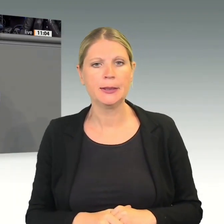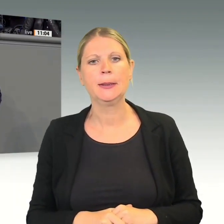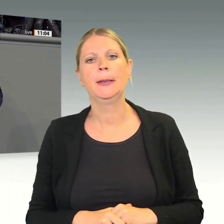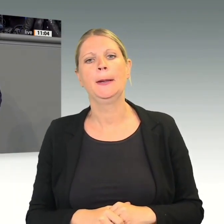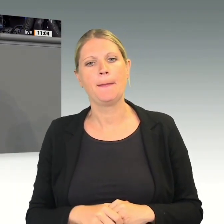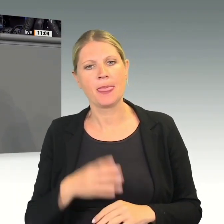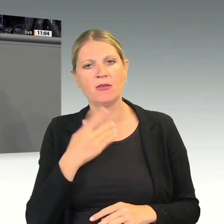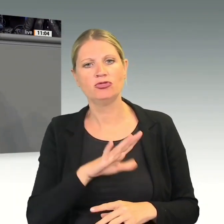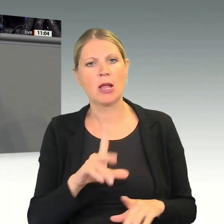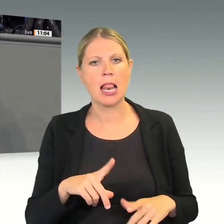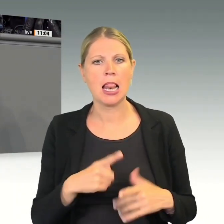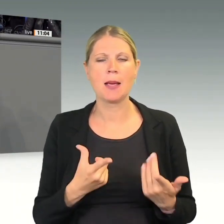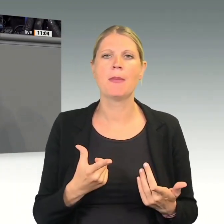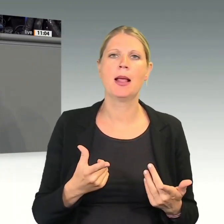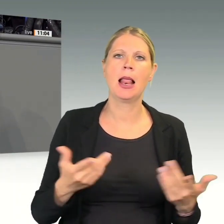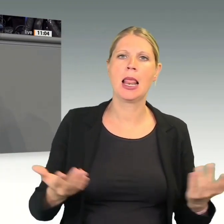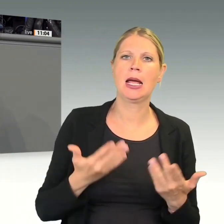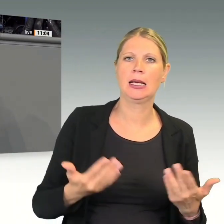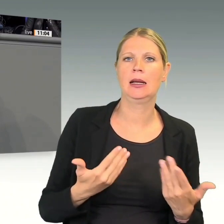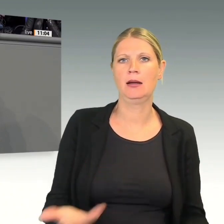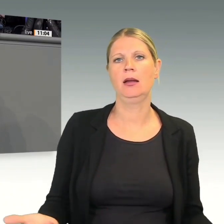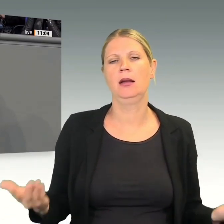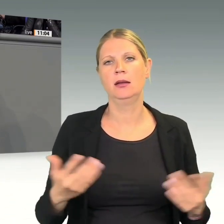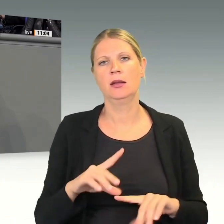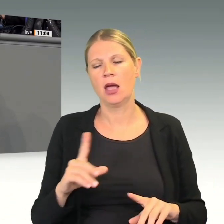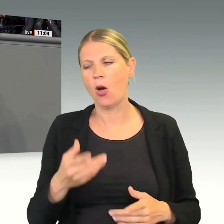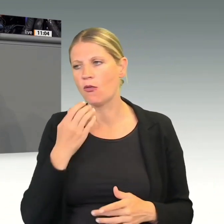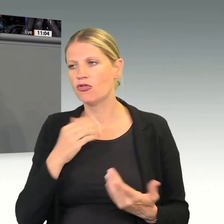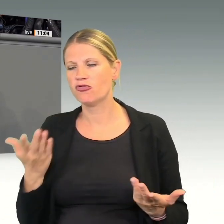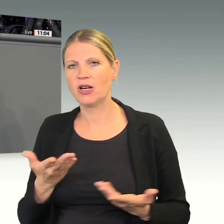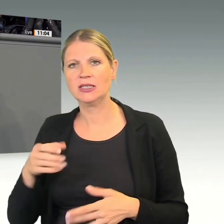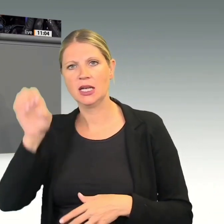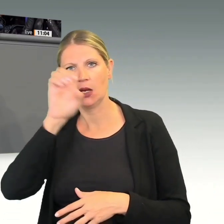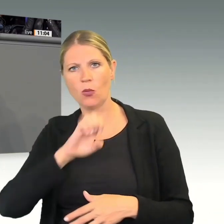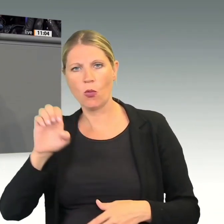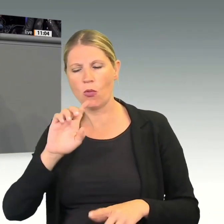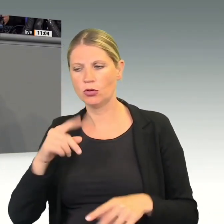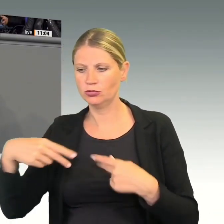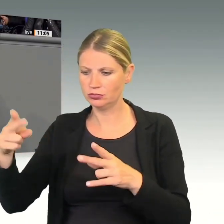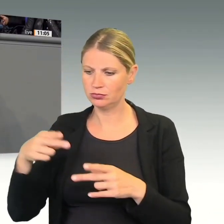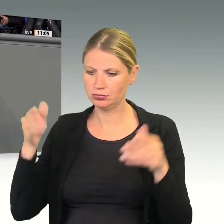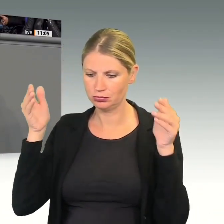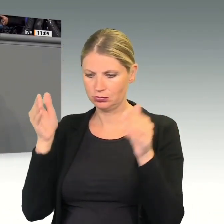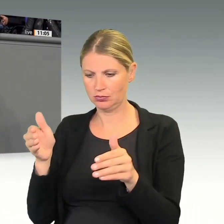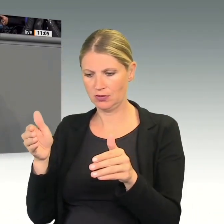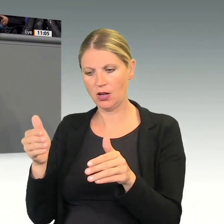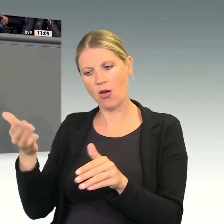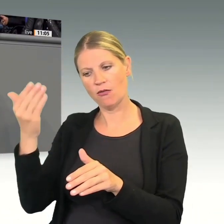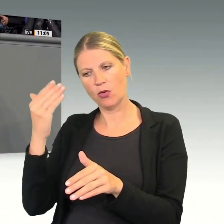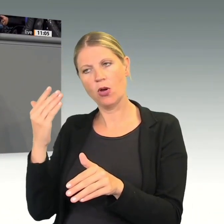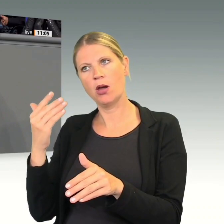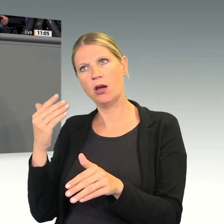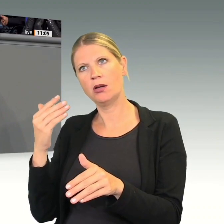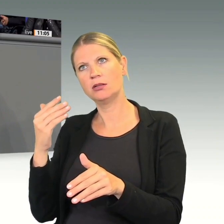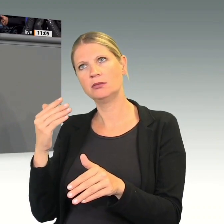wollen noch etwas anderes, nämlich, dass sich die EU endlich wieder auf das besinnt, was sie früher einmal erfolgreich